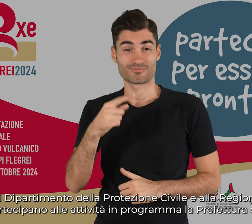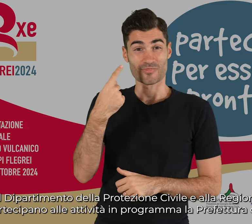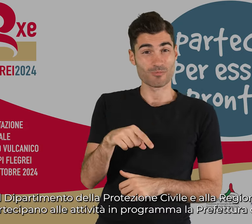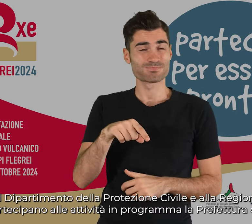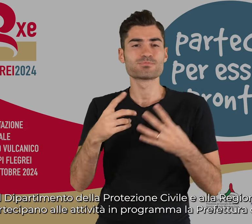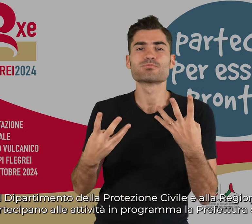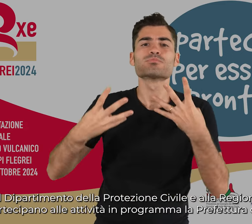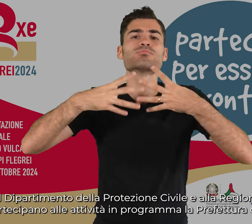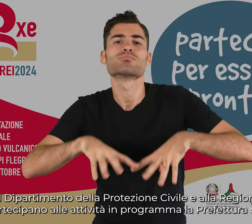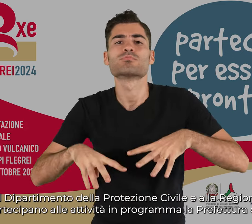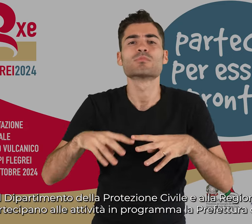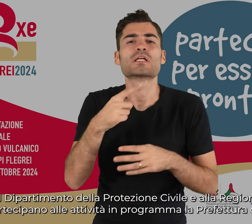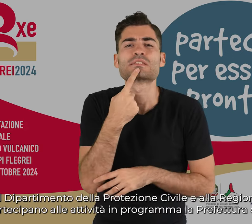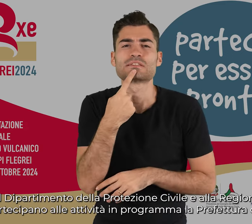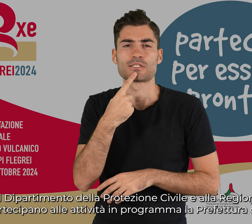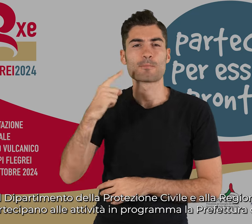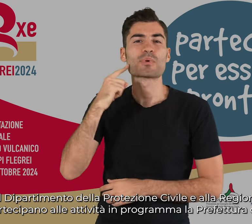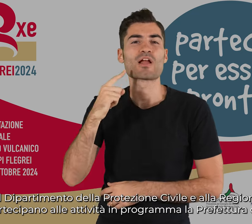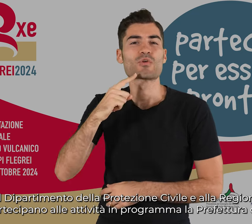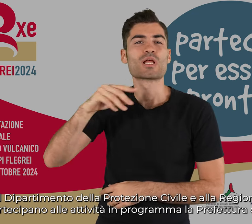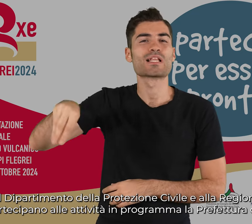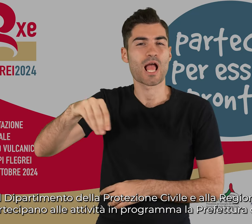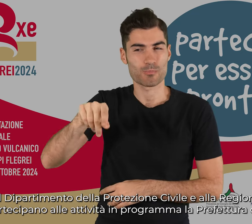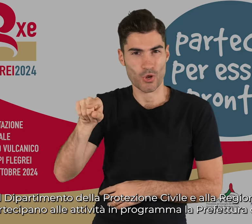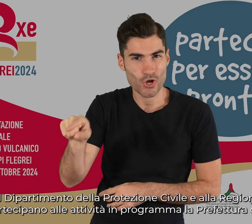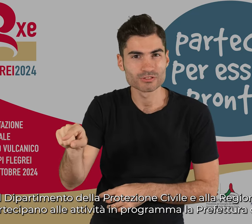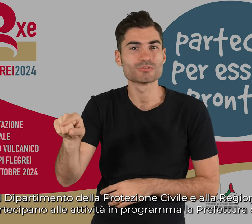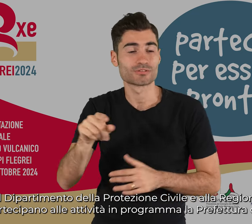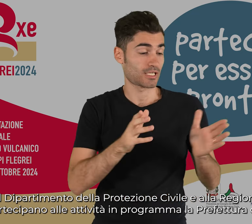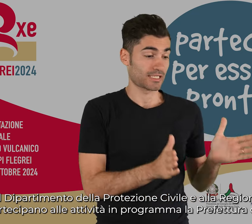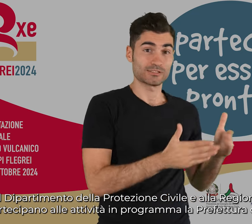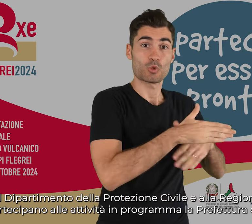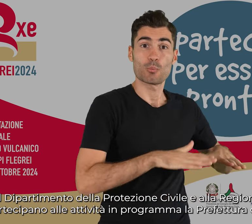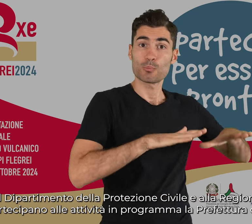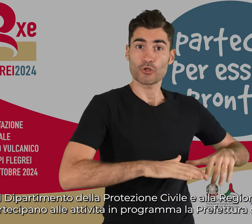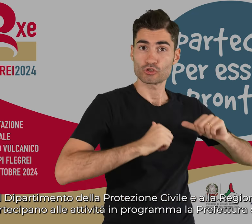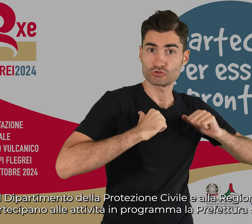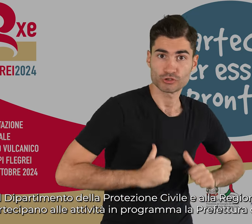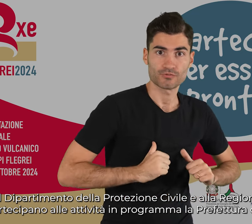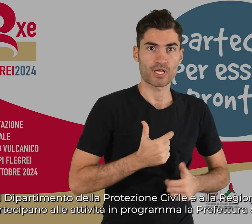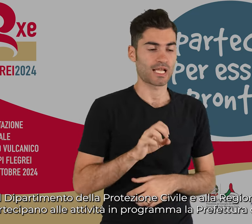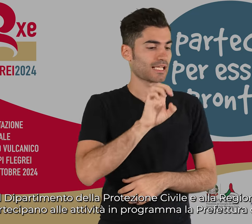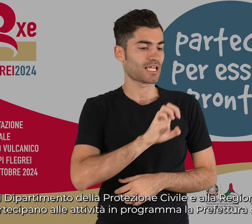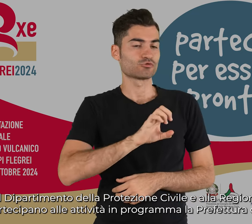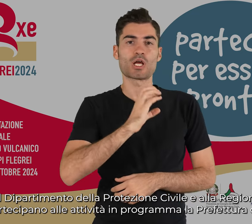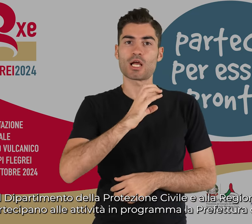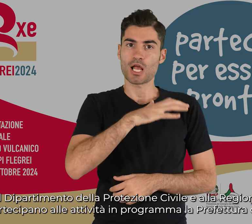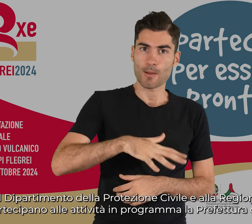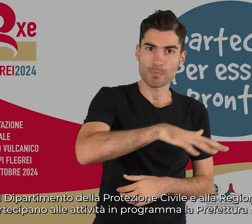Oltre al Dipartimento della Protezione Civile e alla Regione Campania, partecipano alle attività in programma la